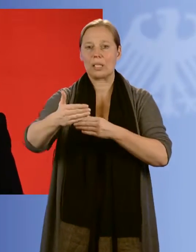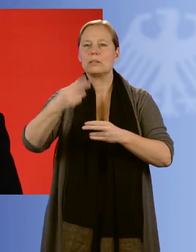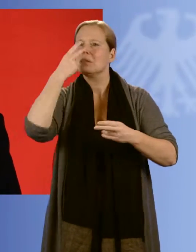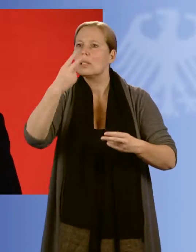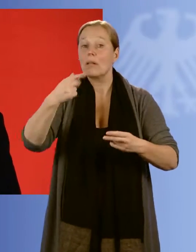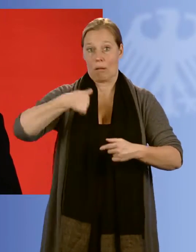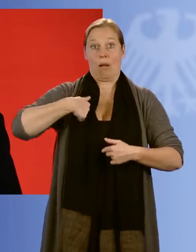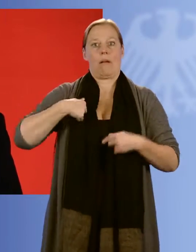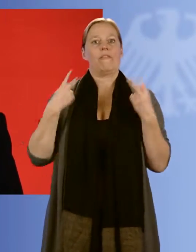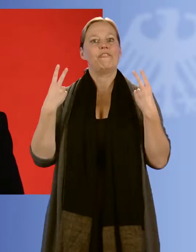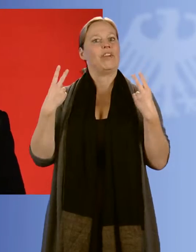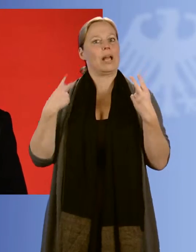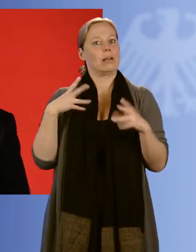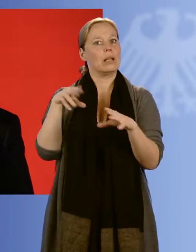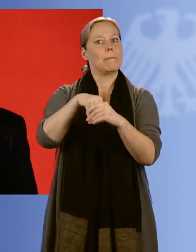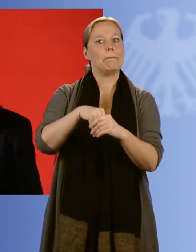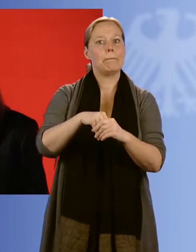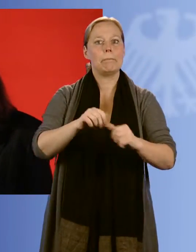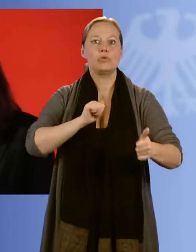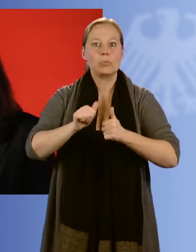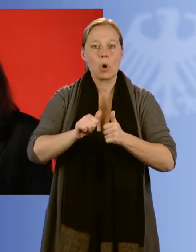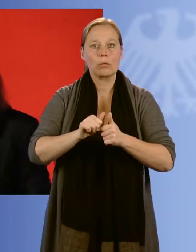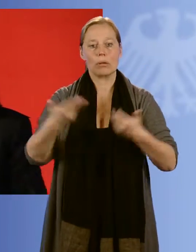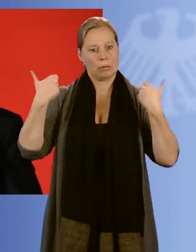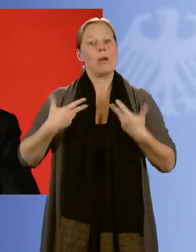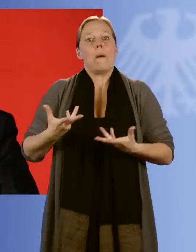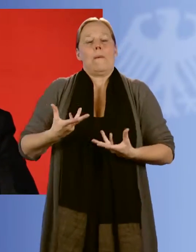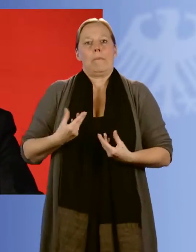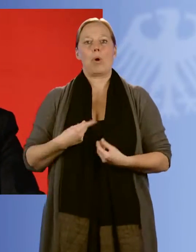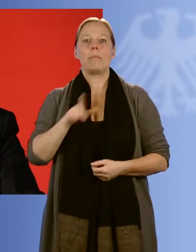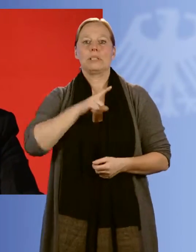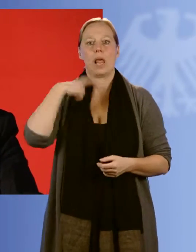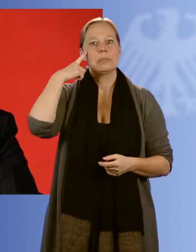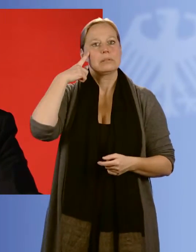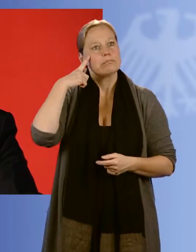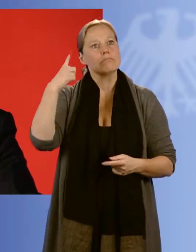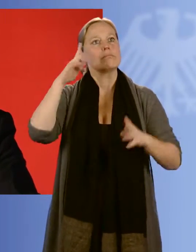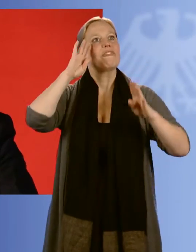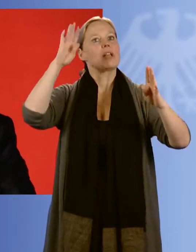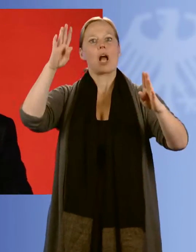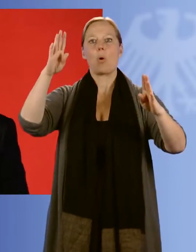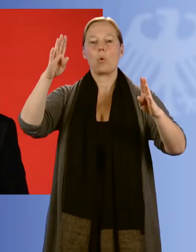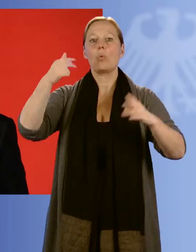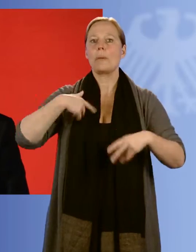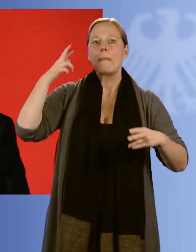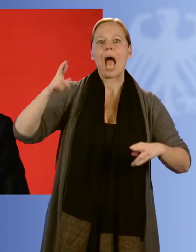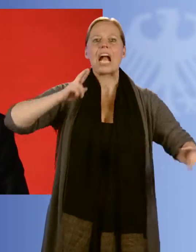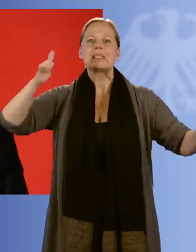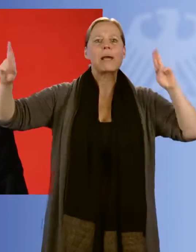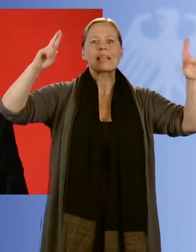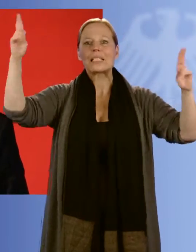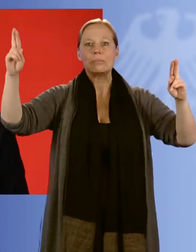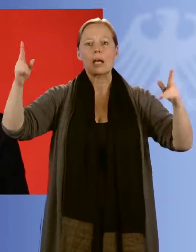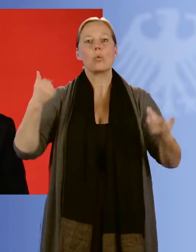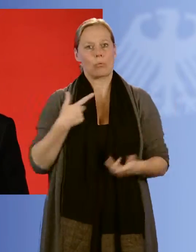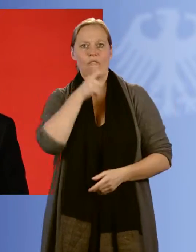dass es auf sie ankommt, dann tanken sie Selbstvertrauen. Dann lernen sie respektvoll miteinander umzugehen, dann